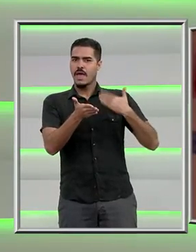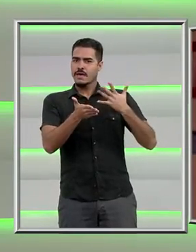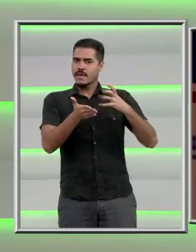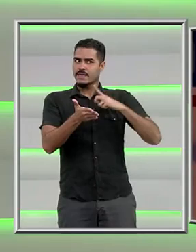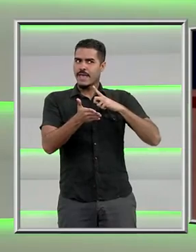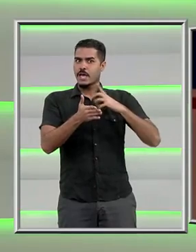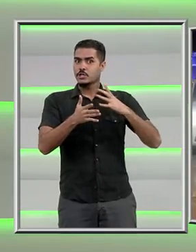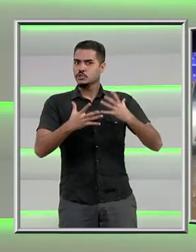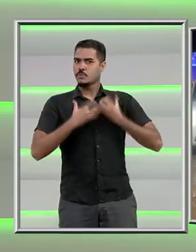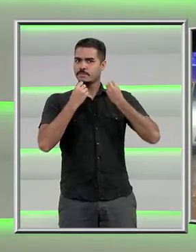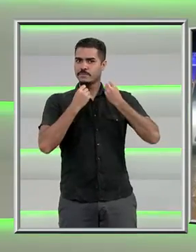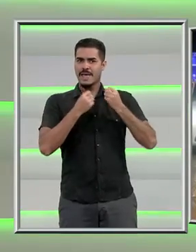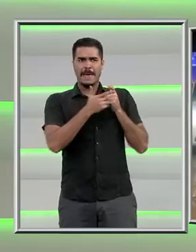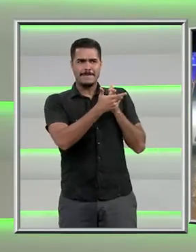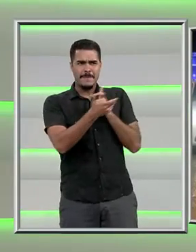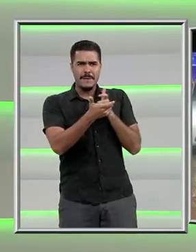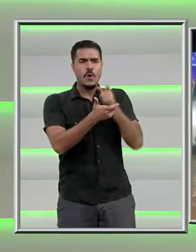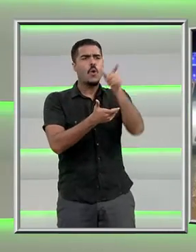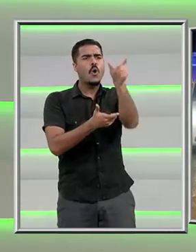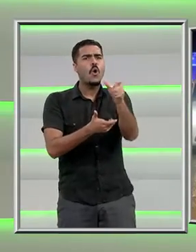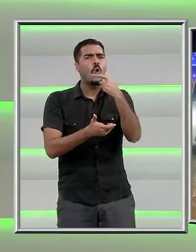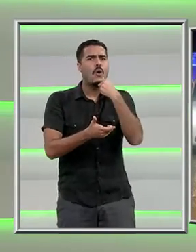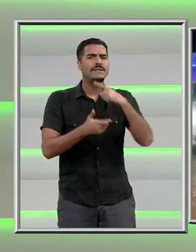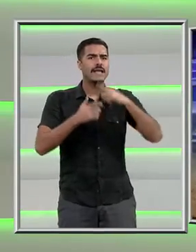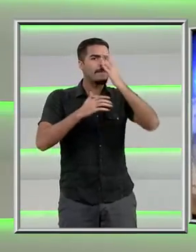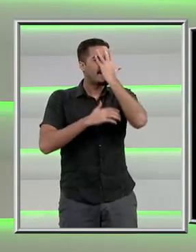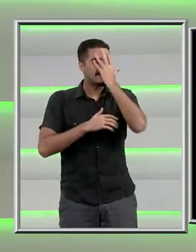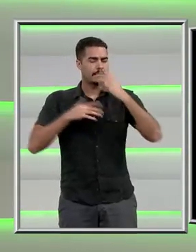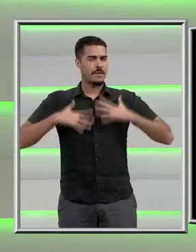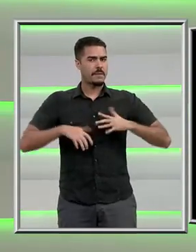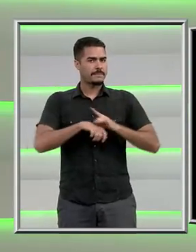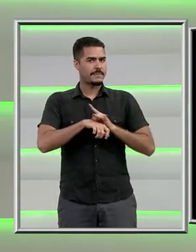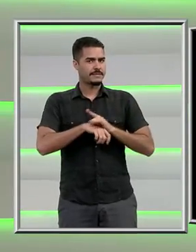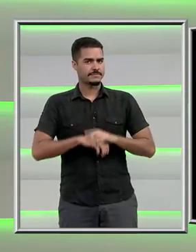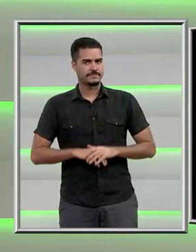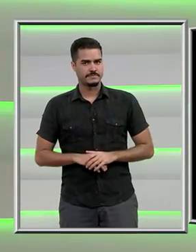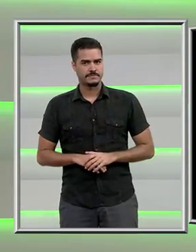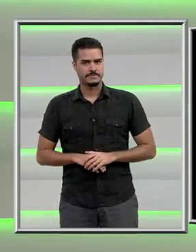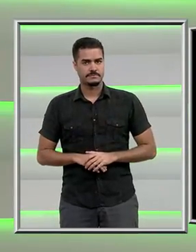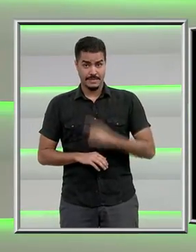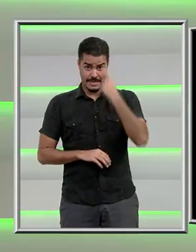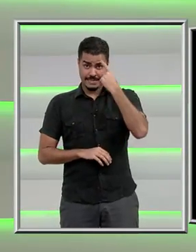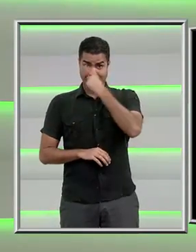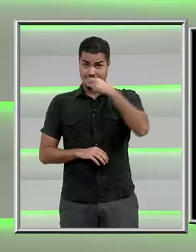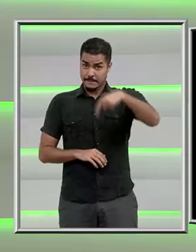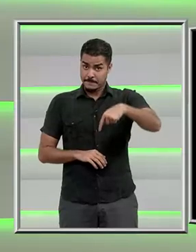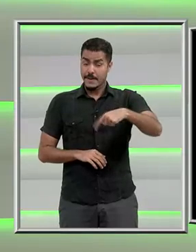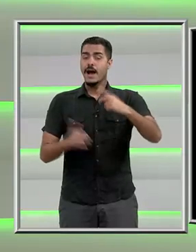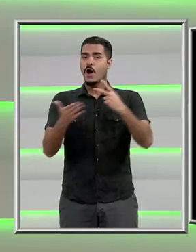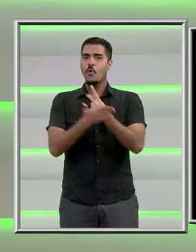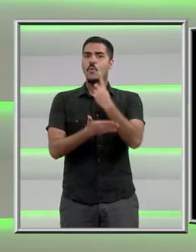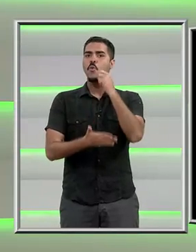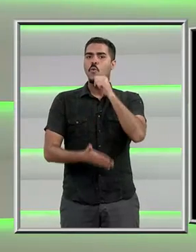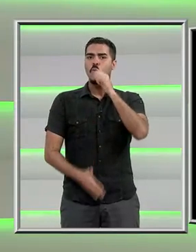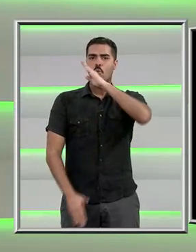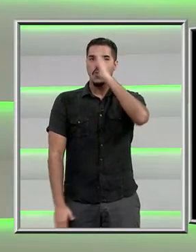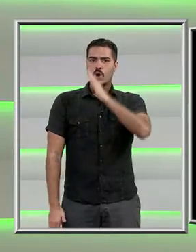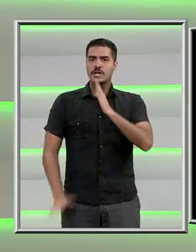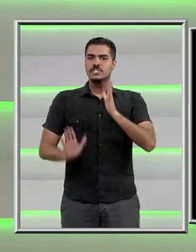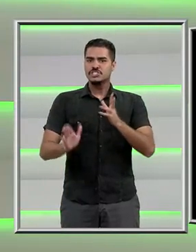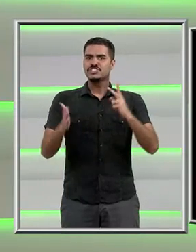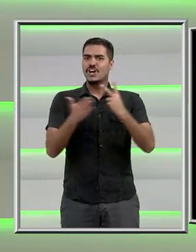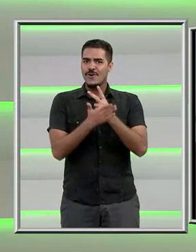tiros com um homem, que vestia roupas pretas e uma máscara. Esta semana, uma brasileira foi confirmada como uma das